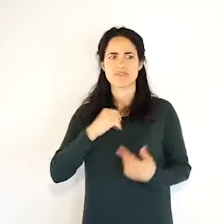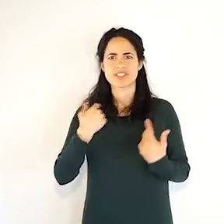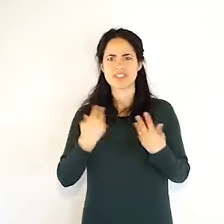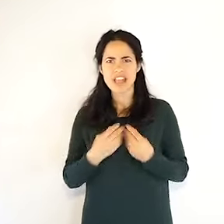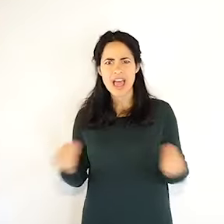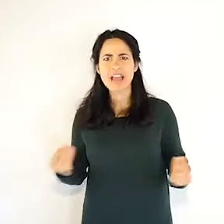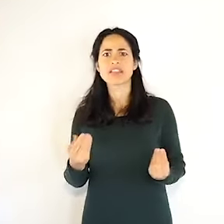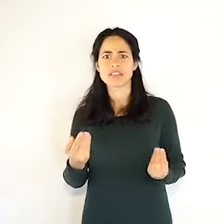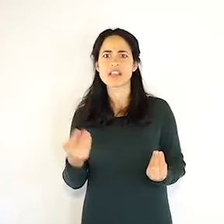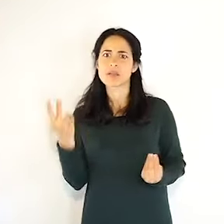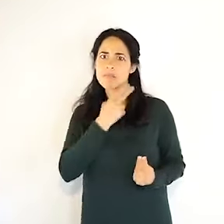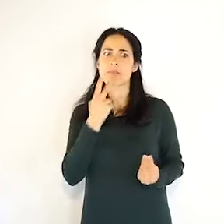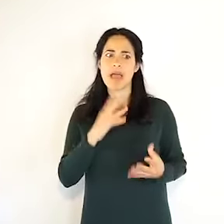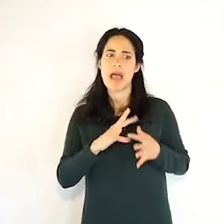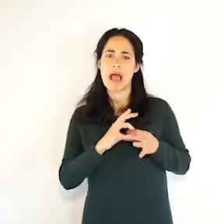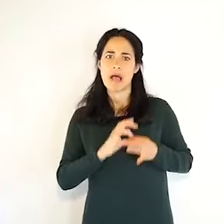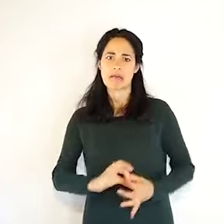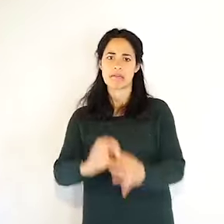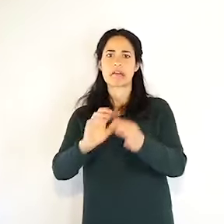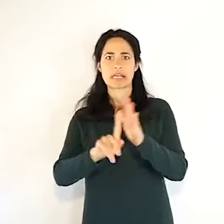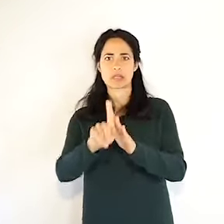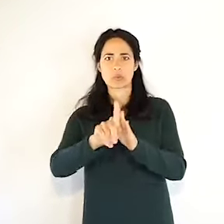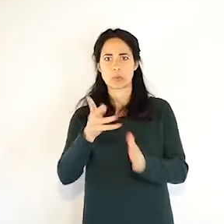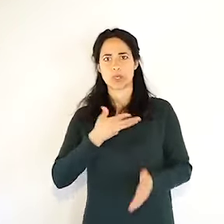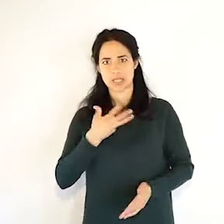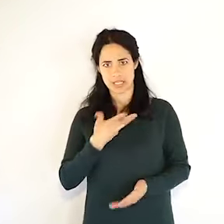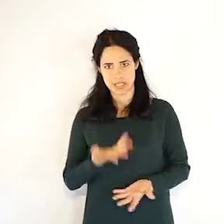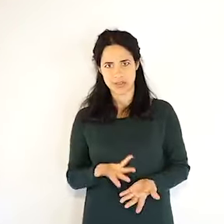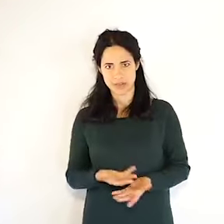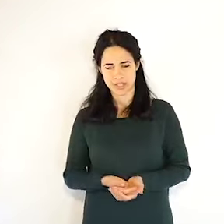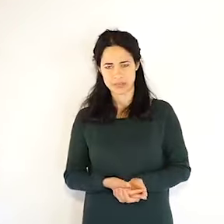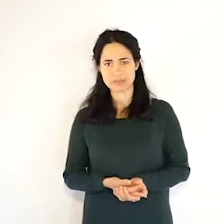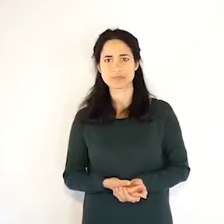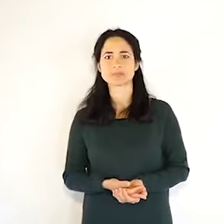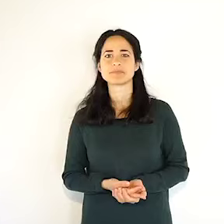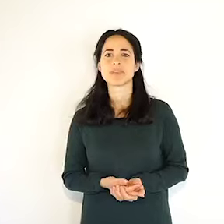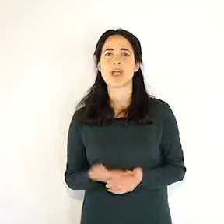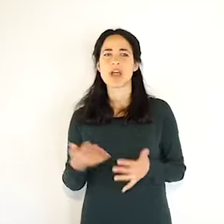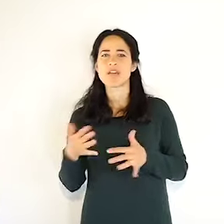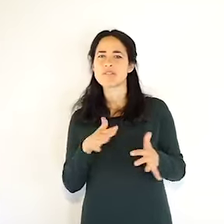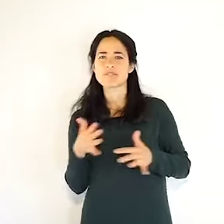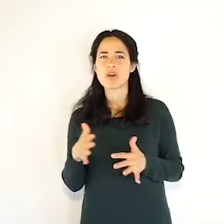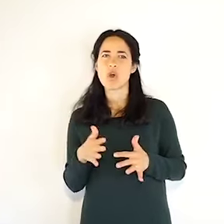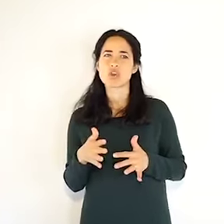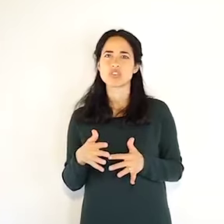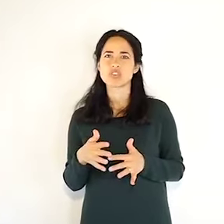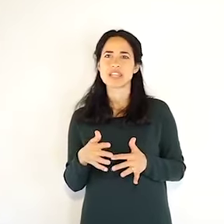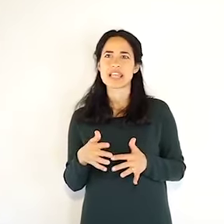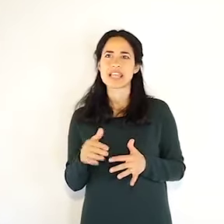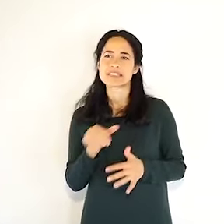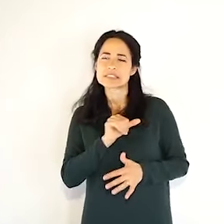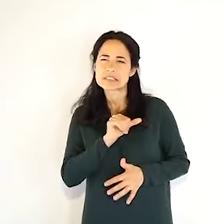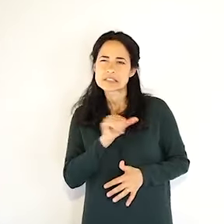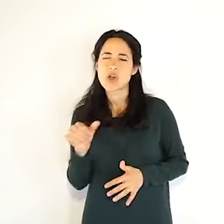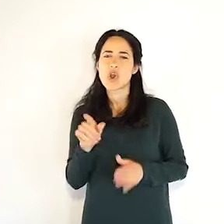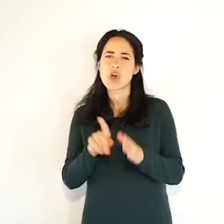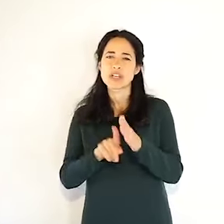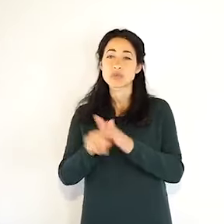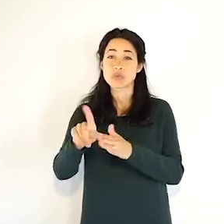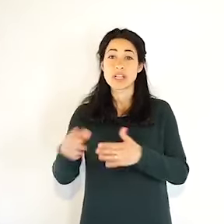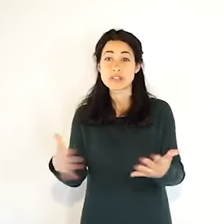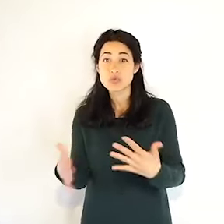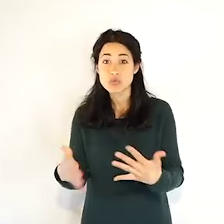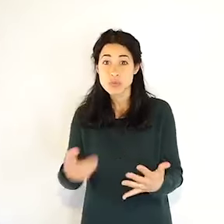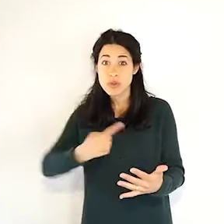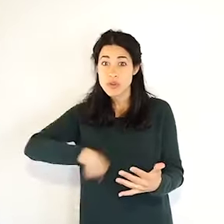noi immaginavamo di dare. Vi dico quindi a